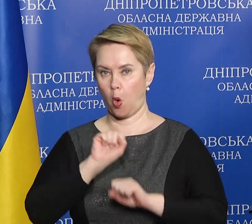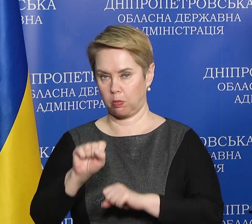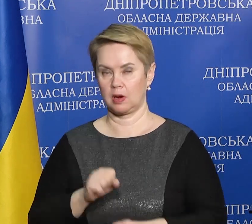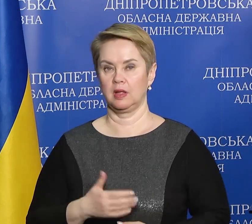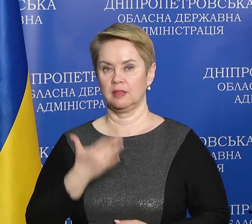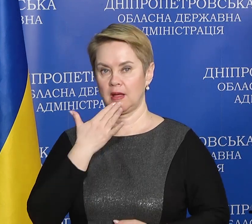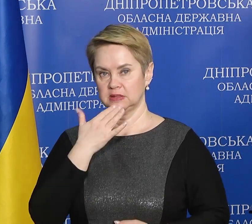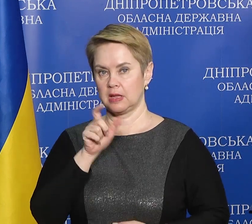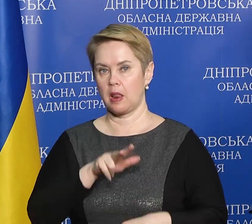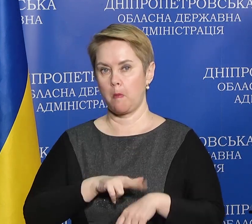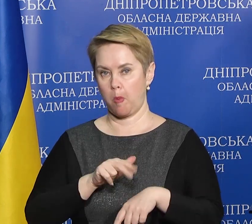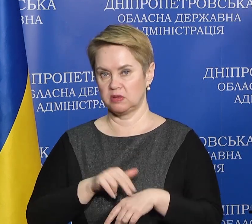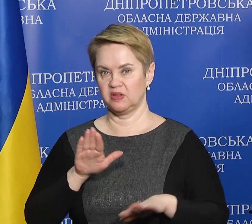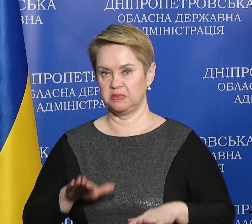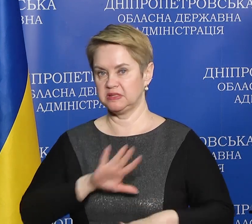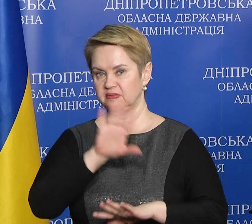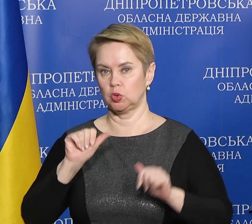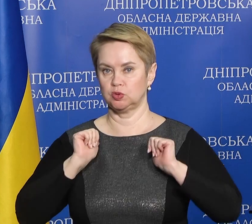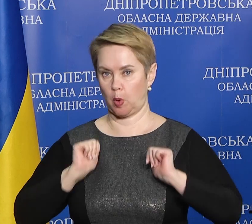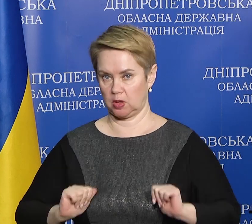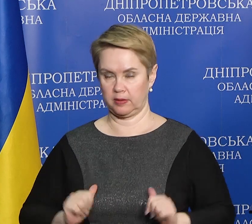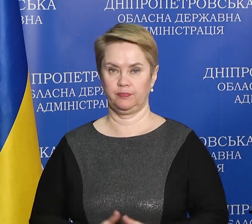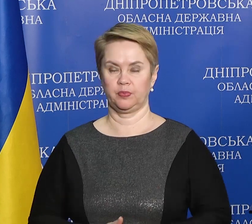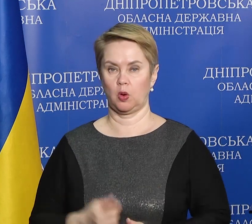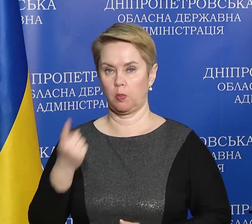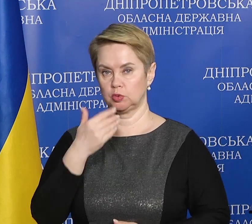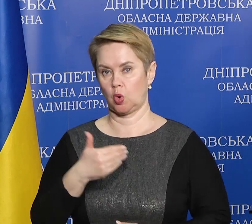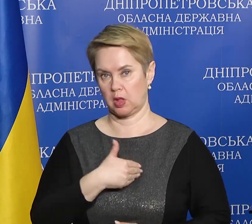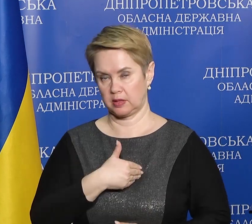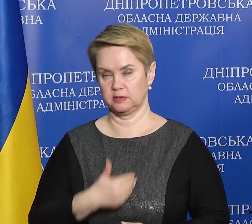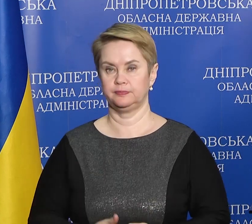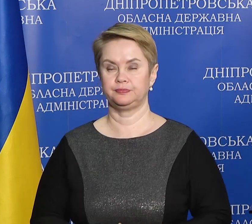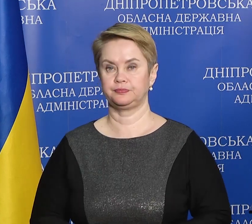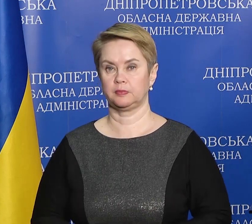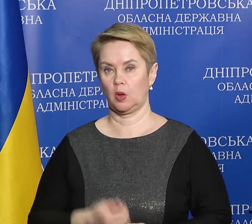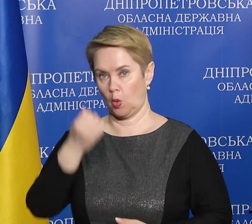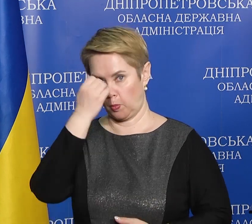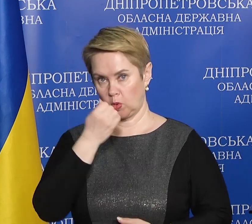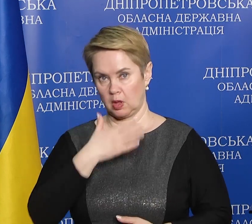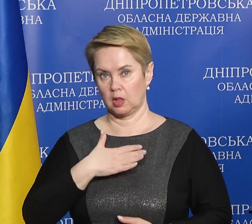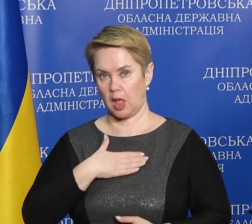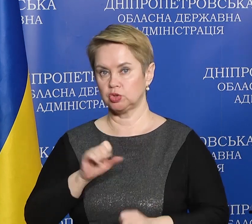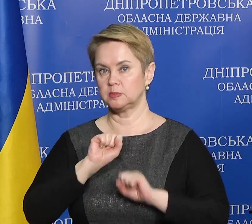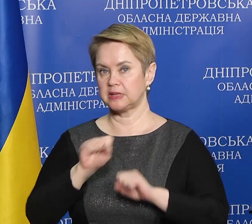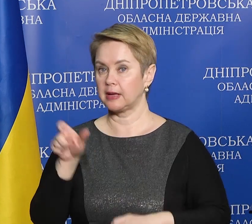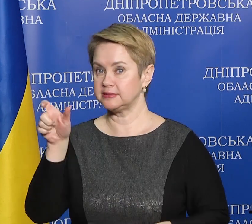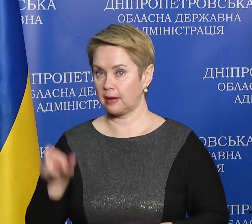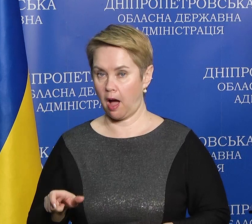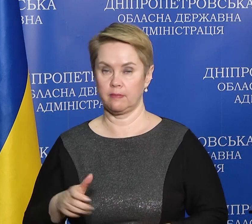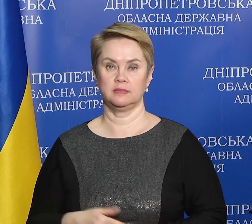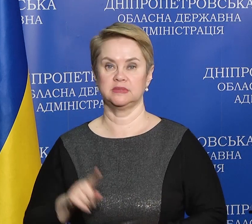Національній поліції в місті спокійно. По-перше, хотілося б подякувати нашим захисникам